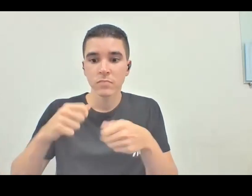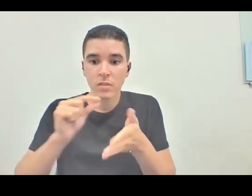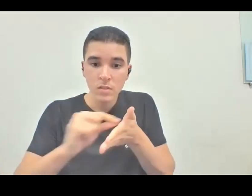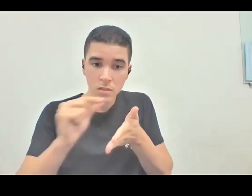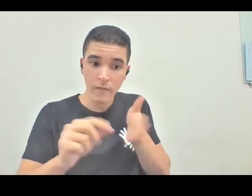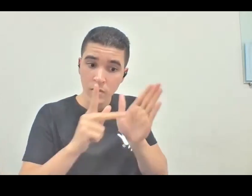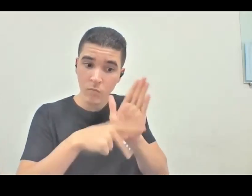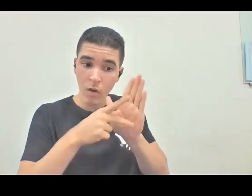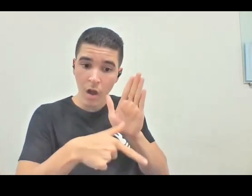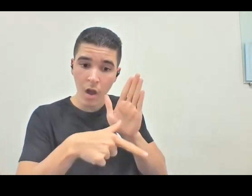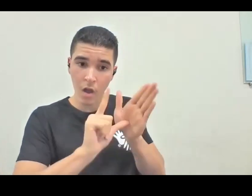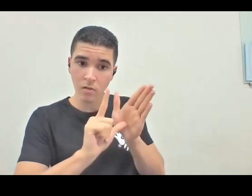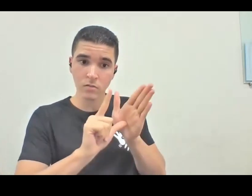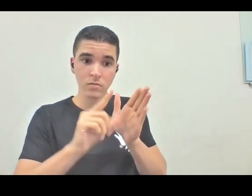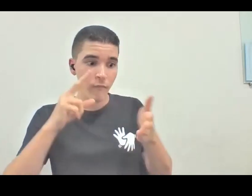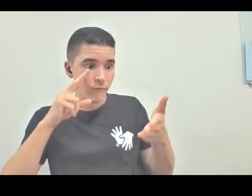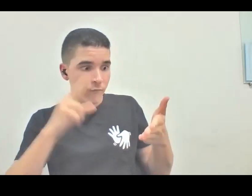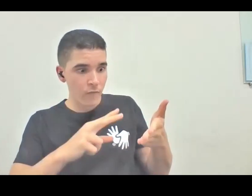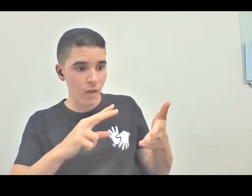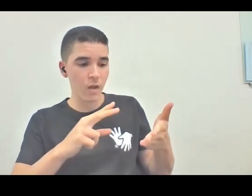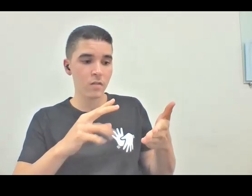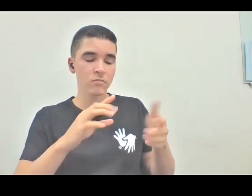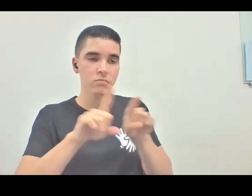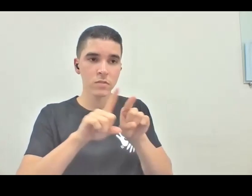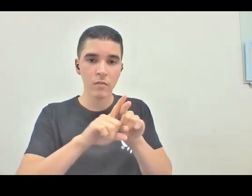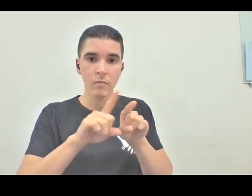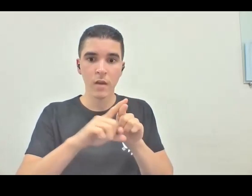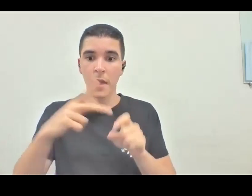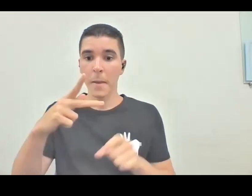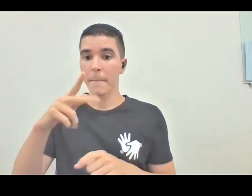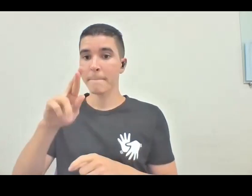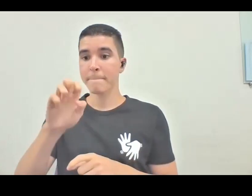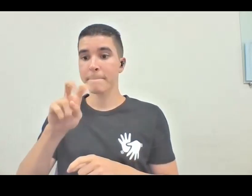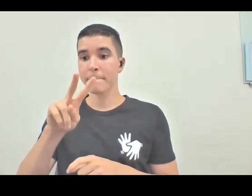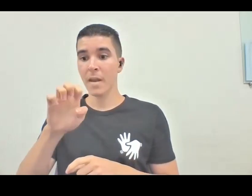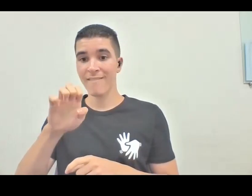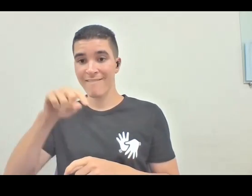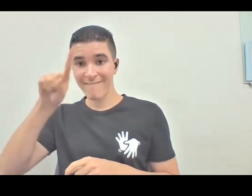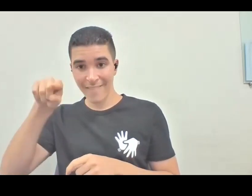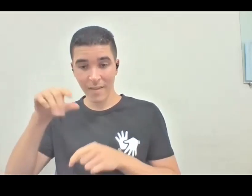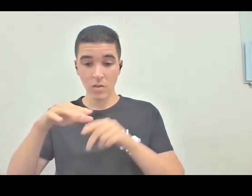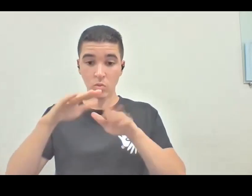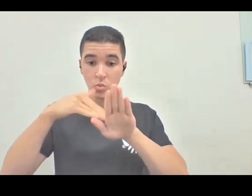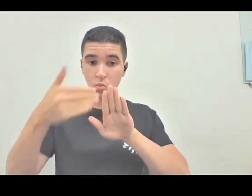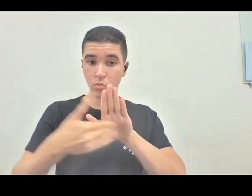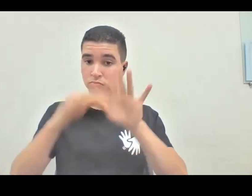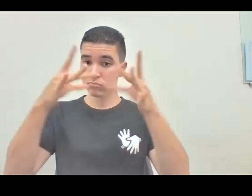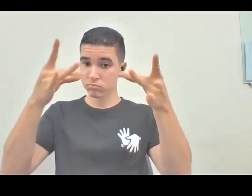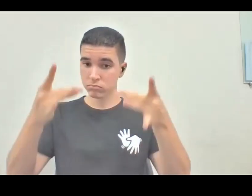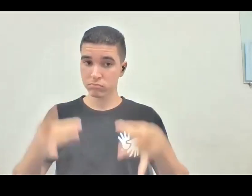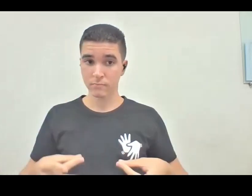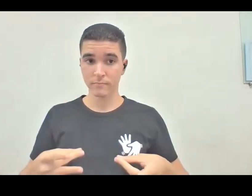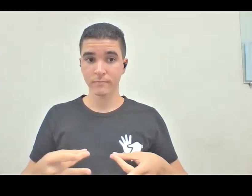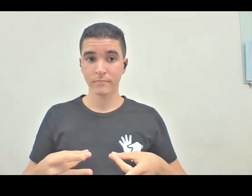antes, né, prever todos os detalhes e quando chega o momento de executar, acontecem muitas outras coisas, né,